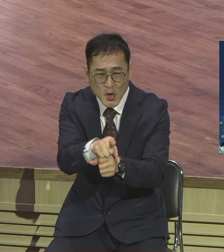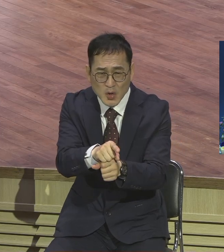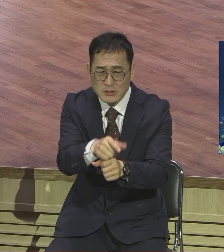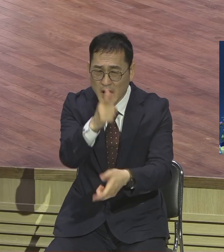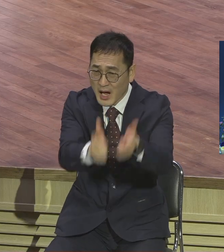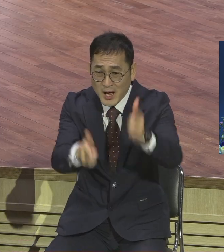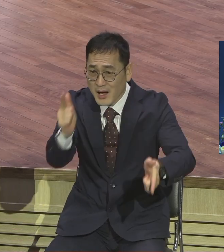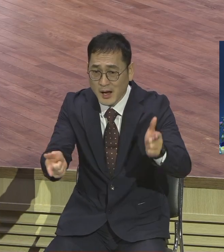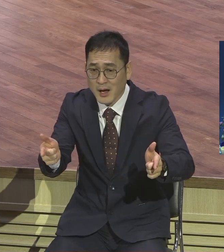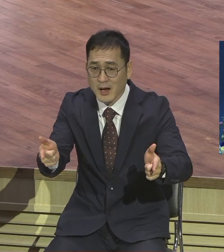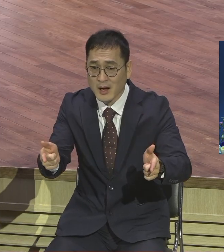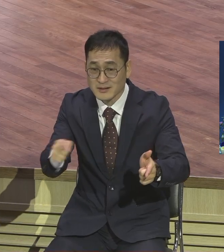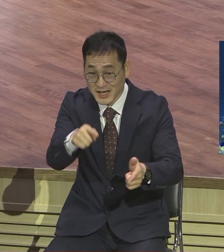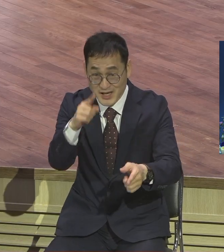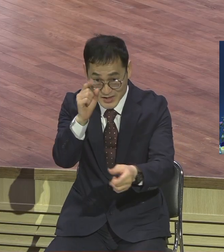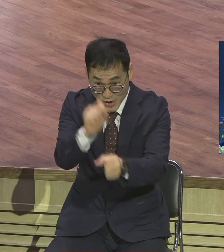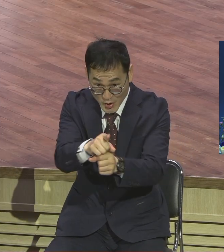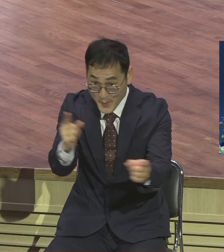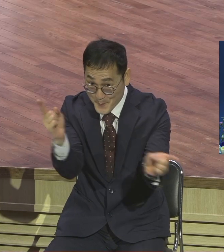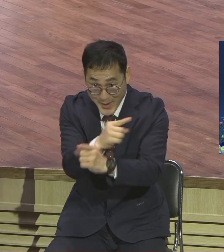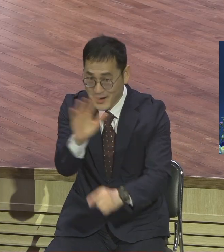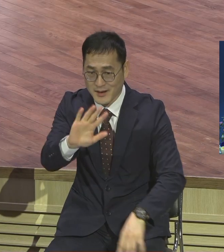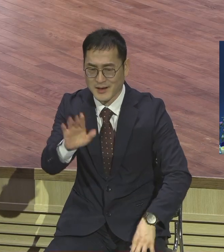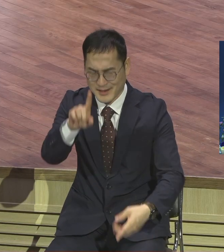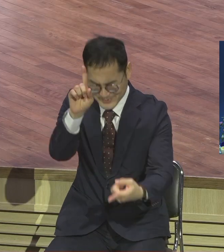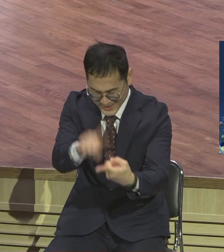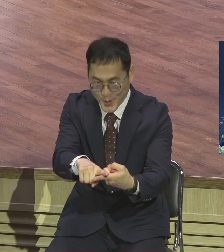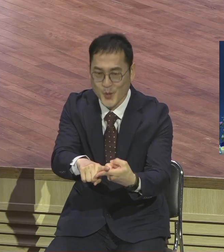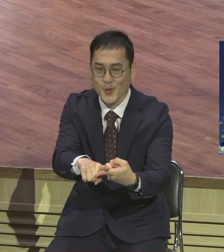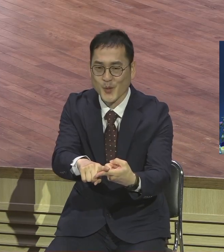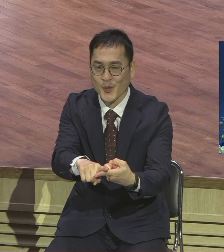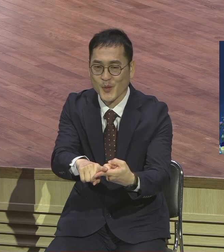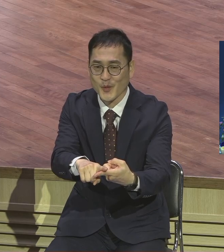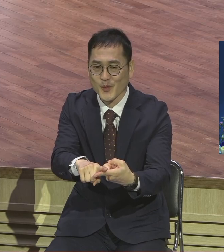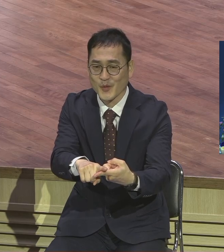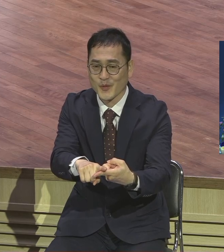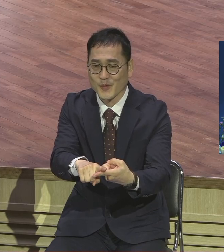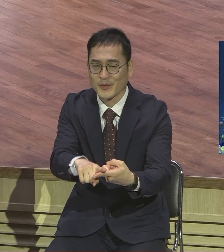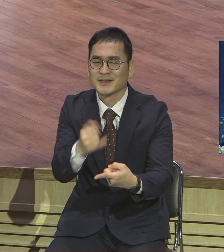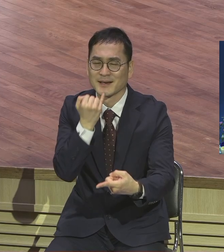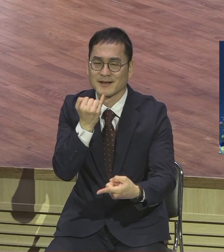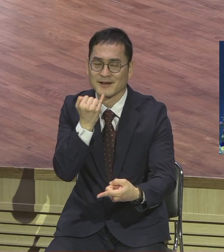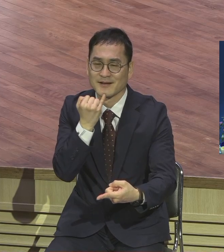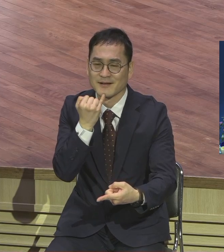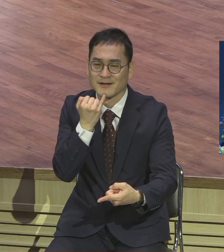가시는 그 길을 줄기차게 따라가시기 바랍니다 줄기차게 따라가는 게 중요한 거예요